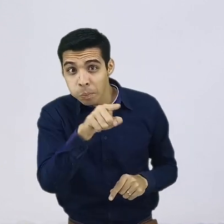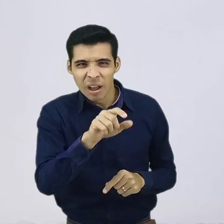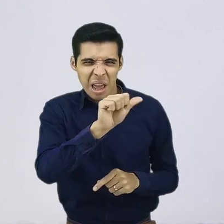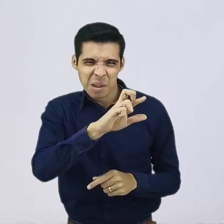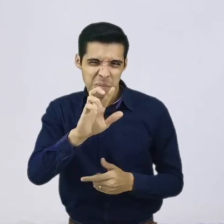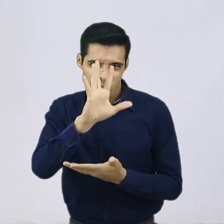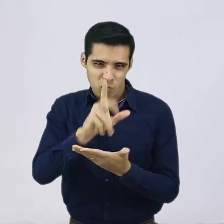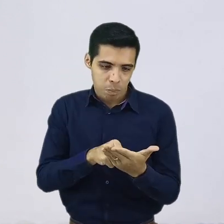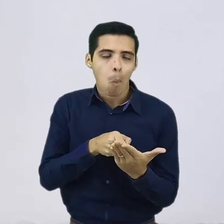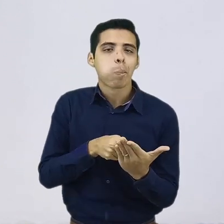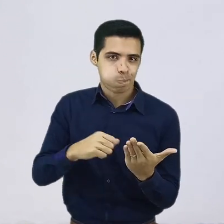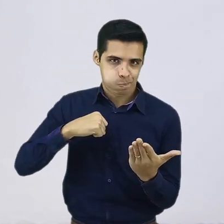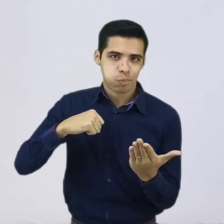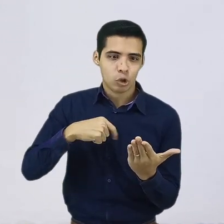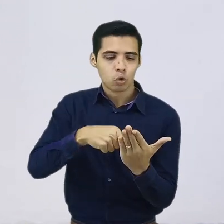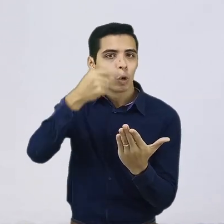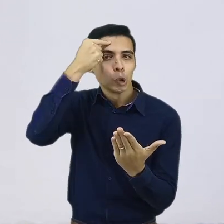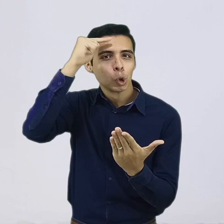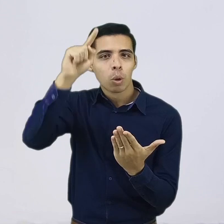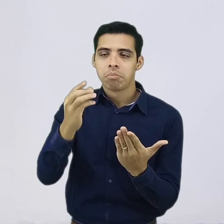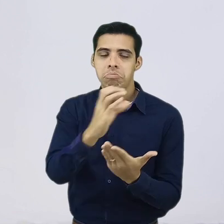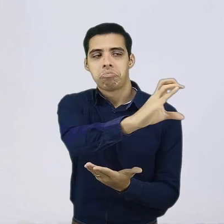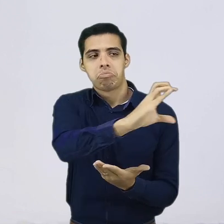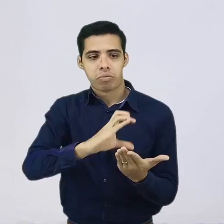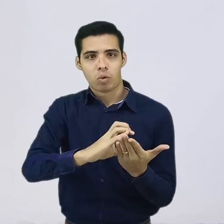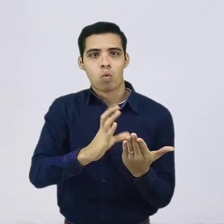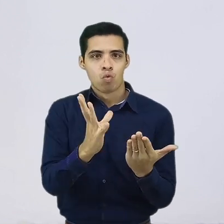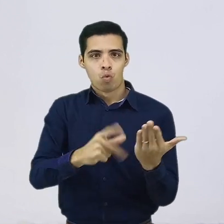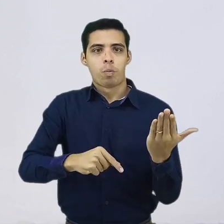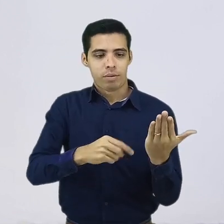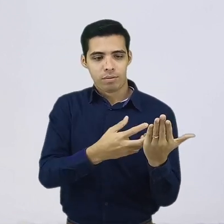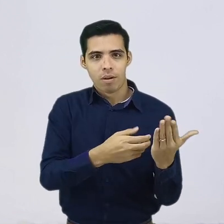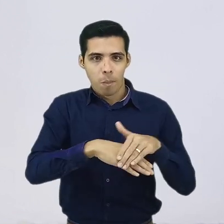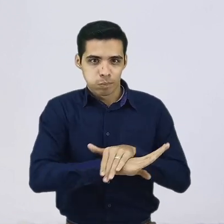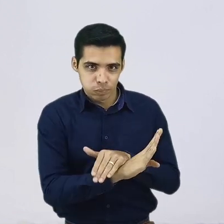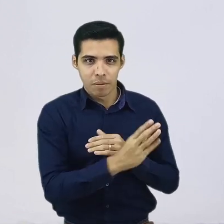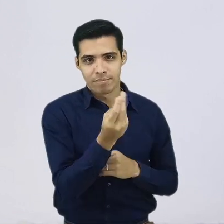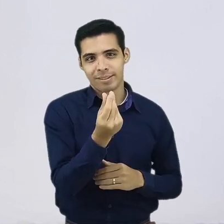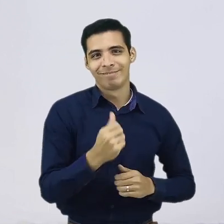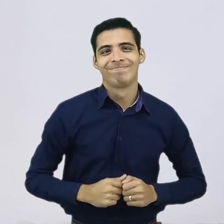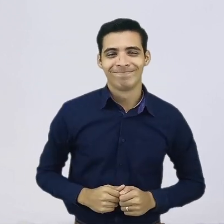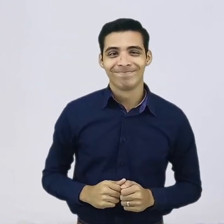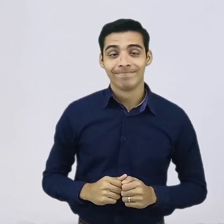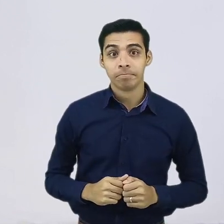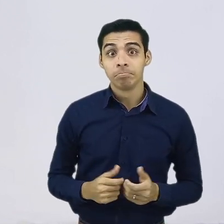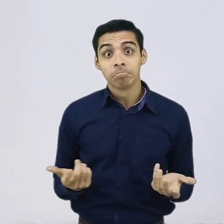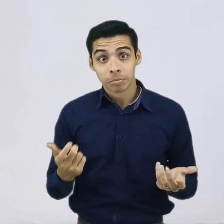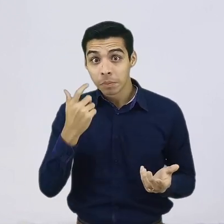haces, por ejemplo, en una cuenta de ahorros que no tenga medio físico, es decir, que no tenga la tarjeta, porque ya sabemos que teniendo allí la tentación es más probable